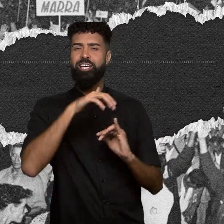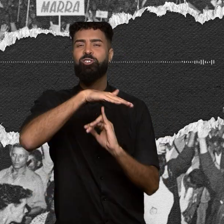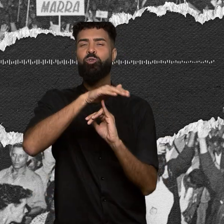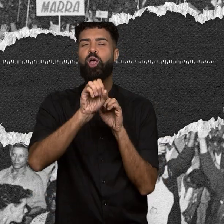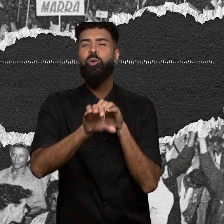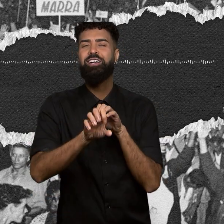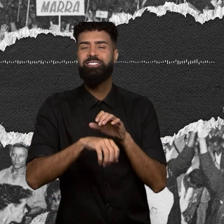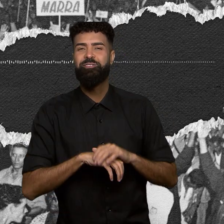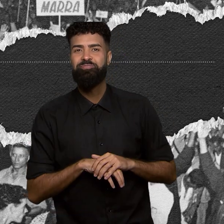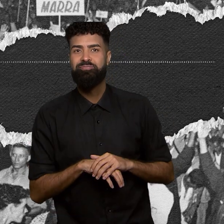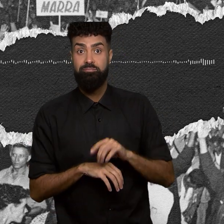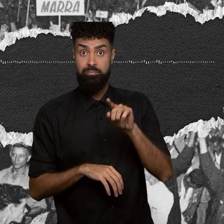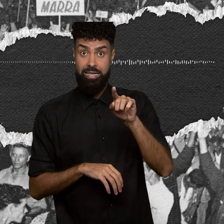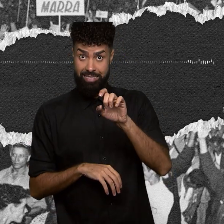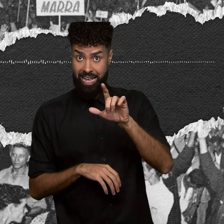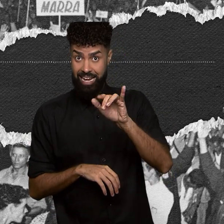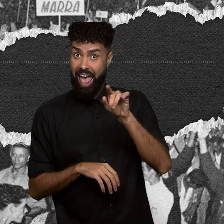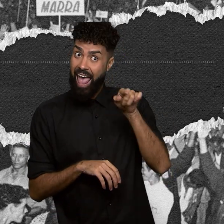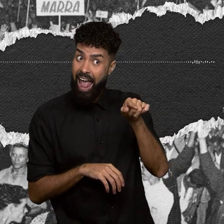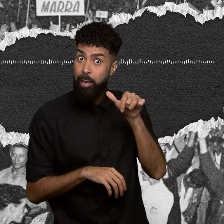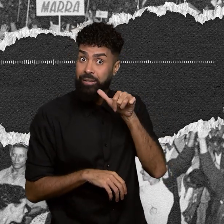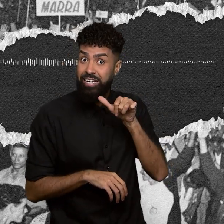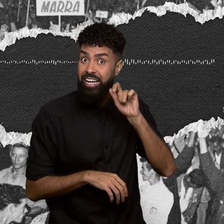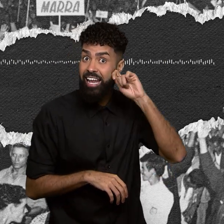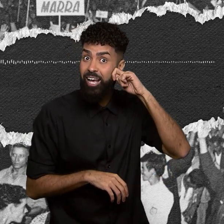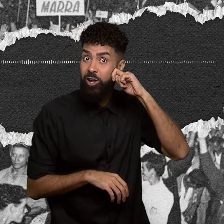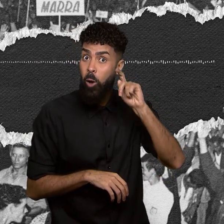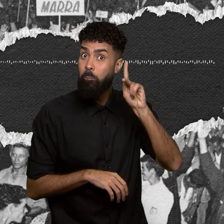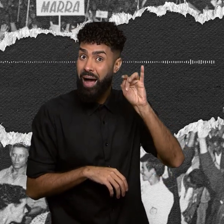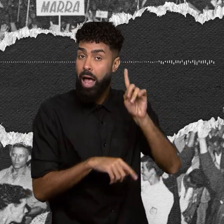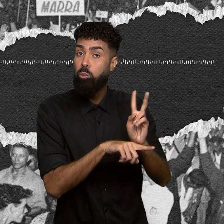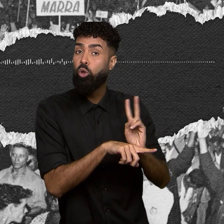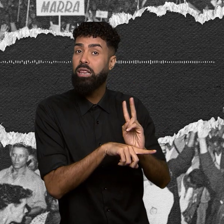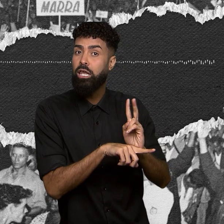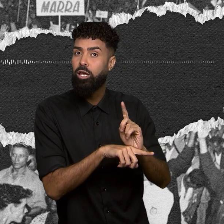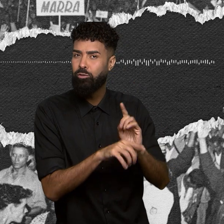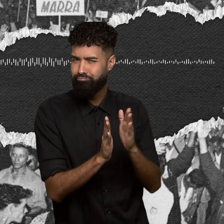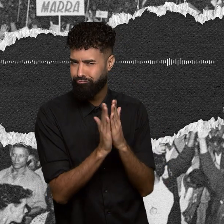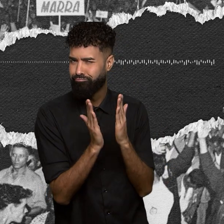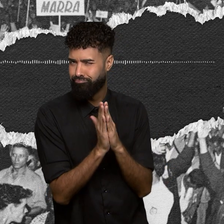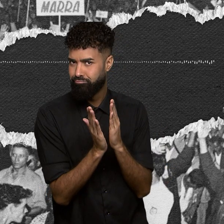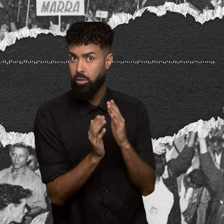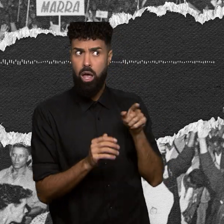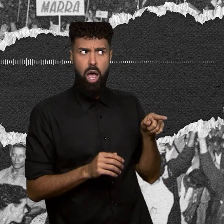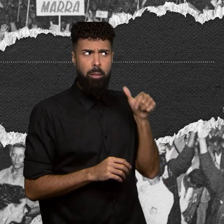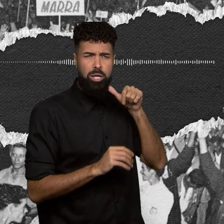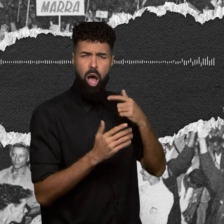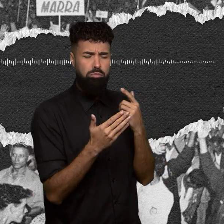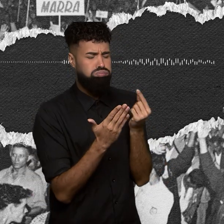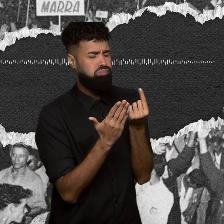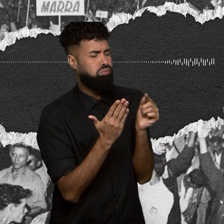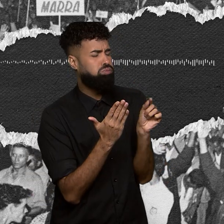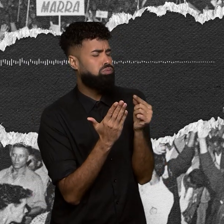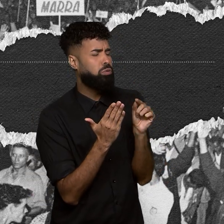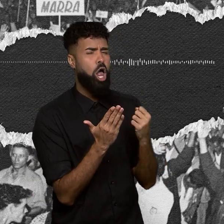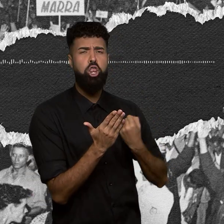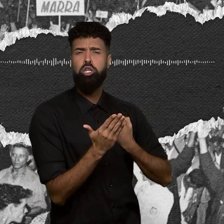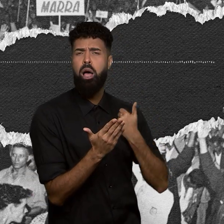Zélia, a amiga negra, filha do porteiro. Passou brilhantemente, com notas muito melhores que as minhas, só que no final de